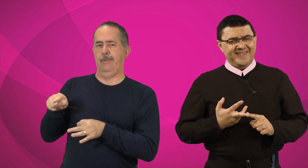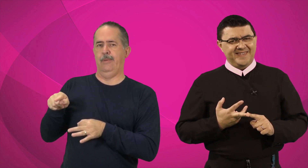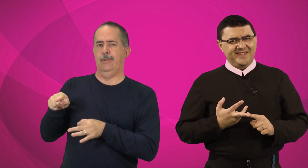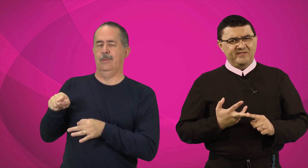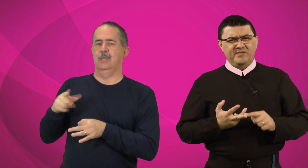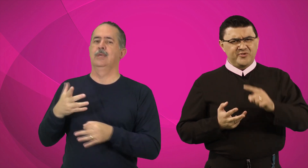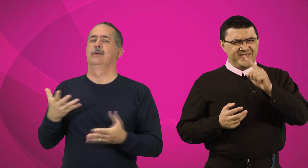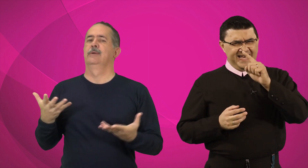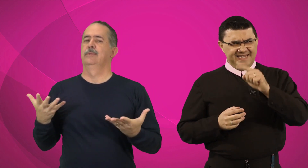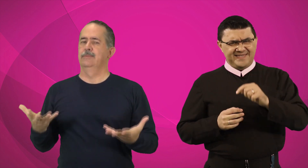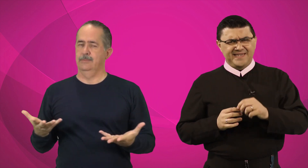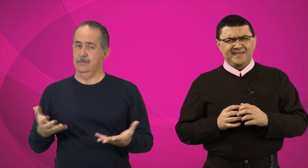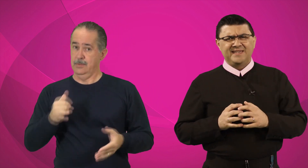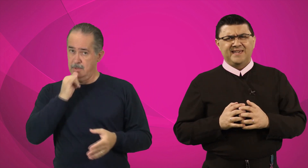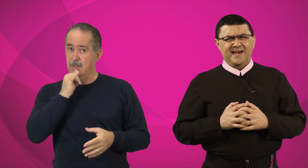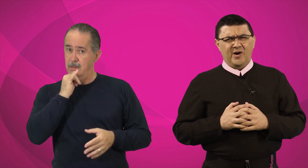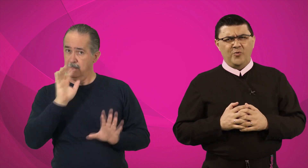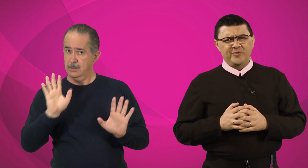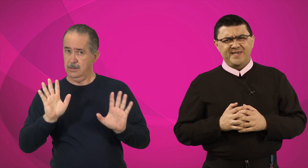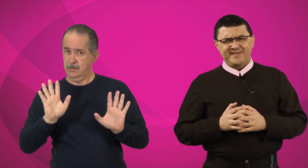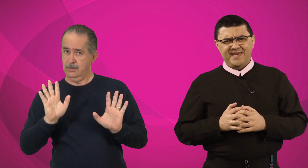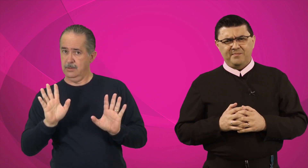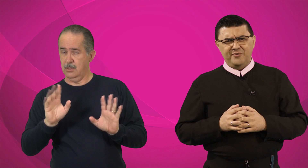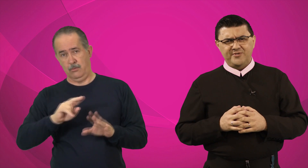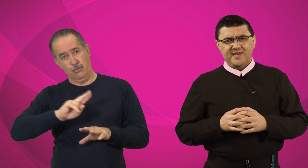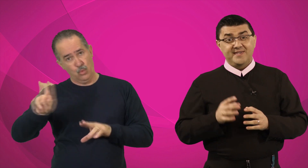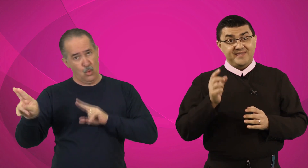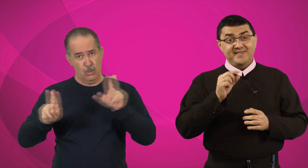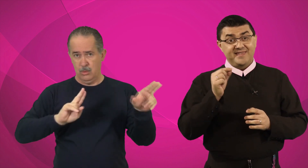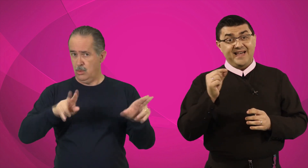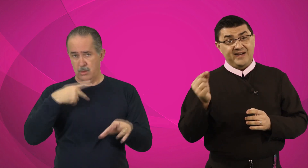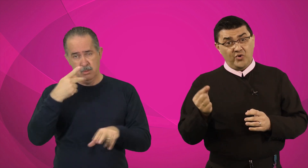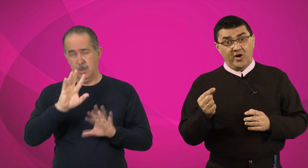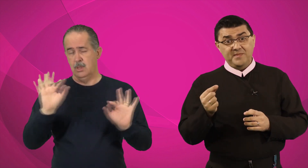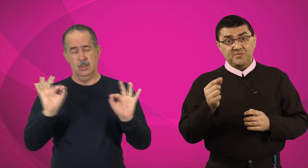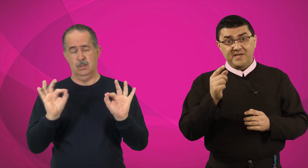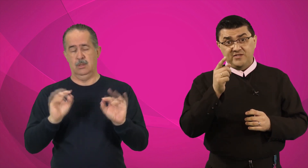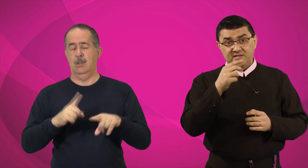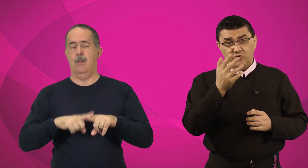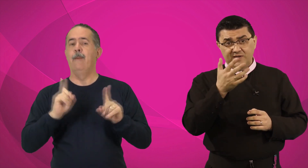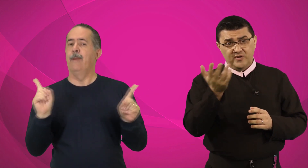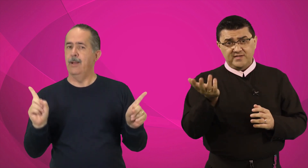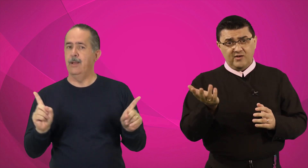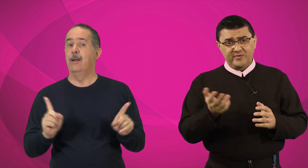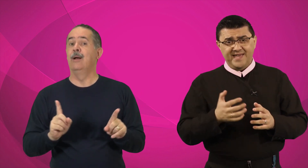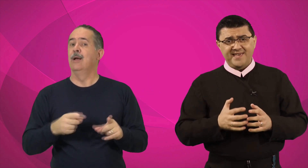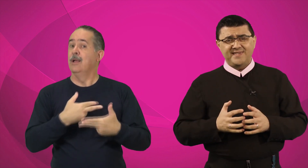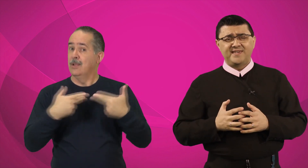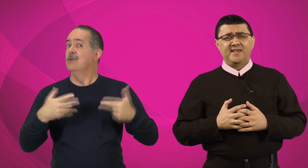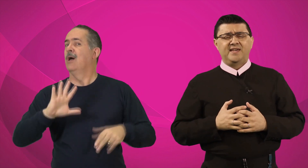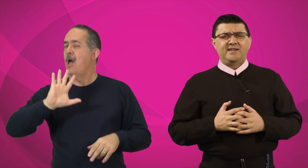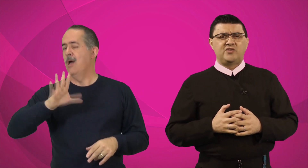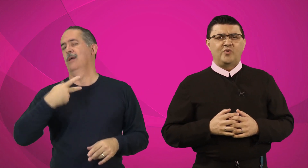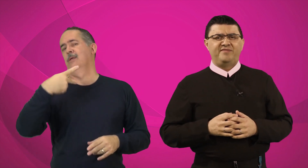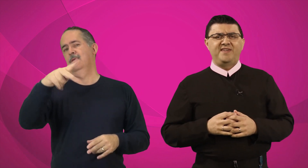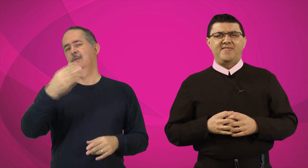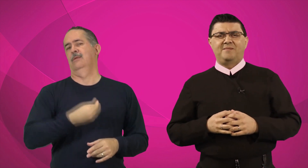Vamos dar, assim, alguns exemplos, sem citar nomes, mas de situações que acontecem na sua vida.